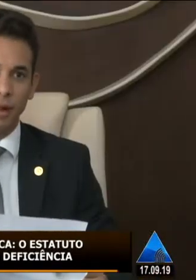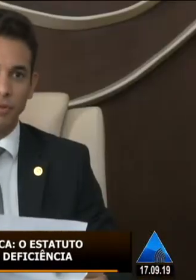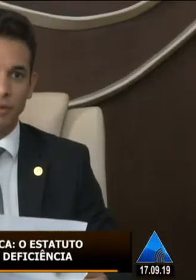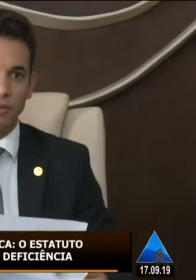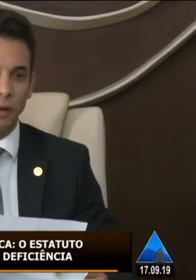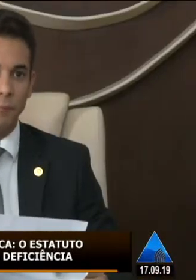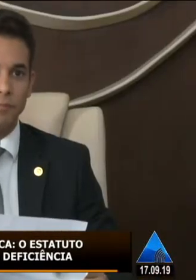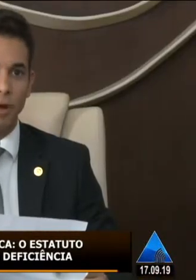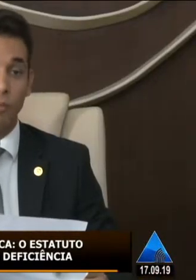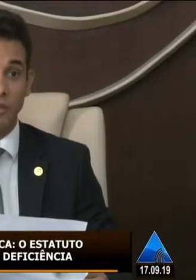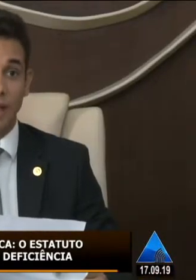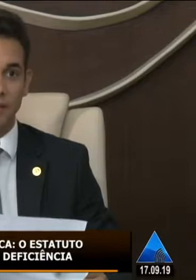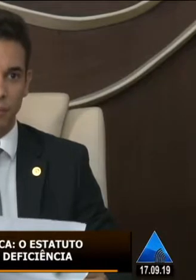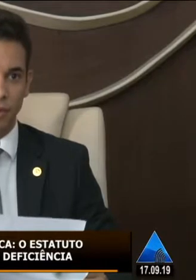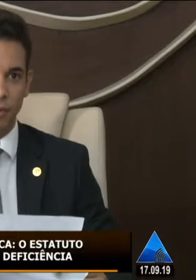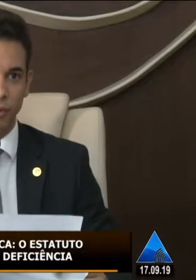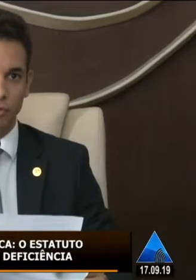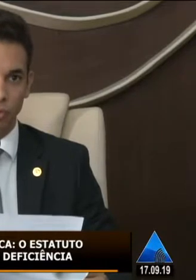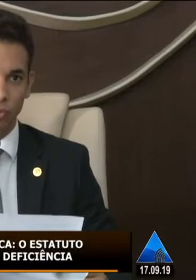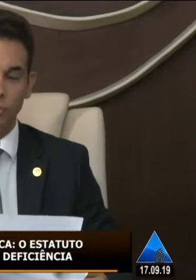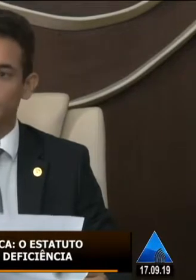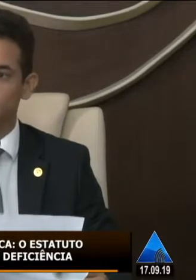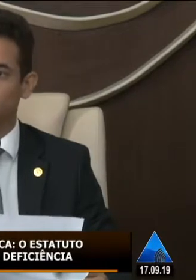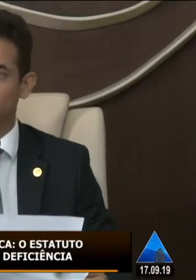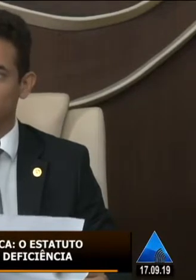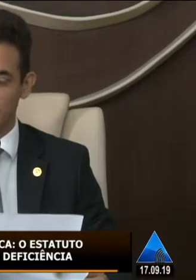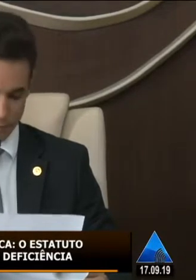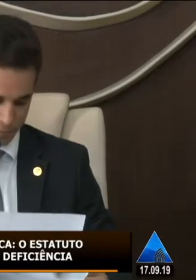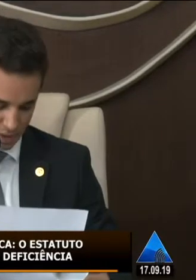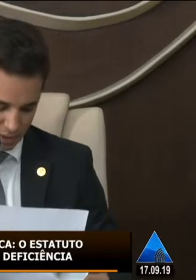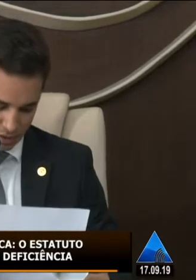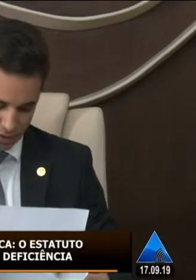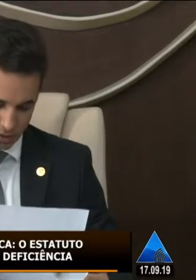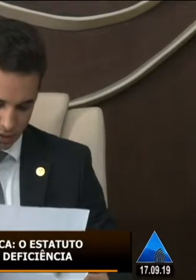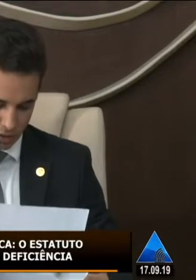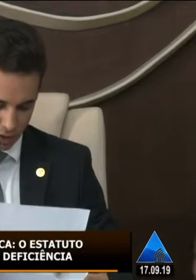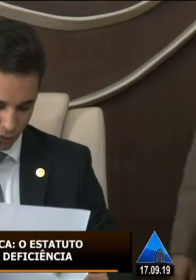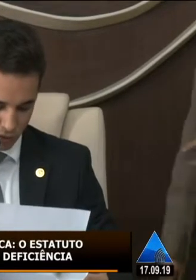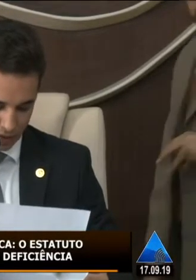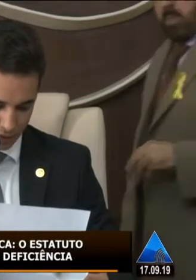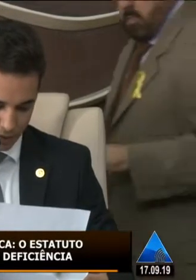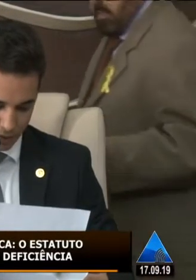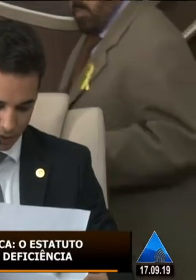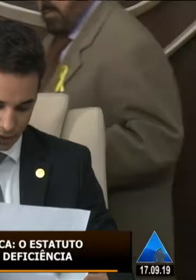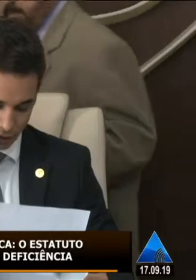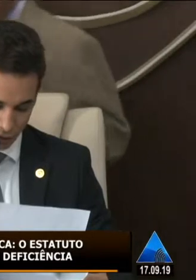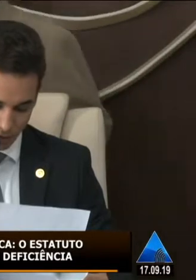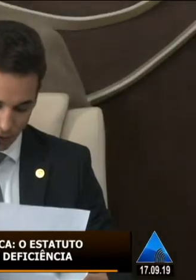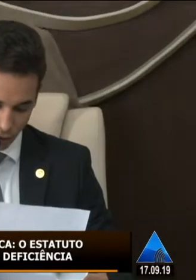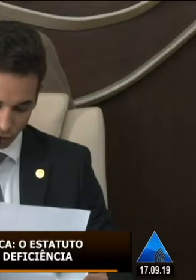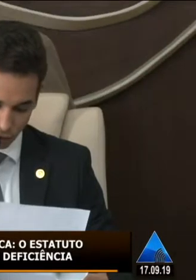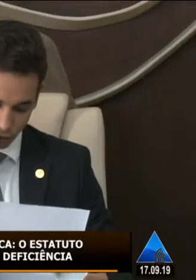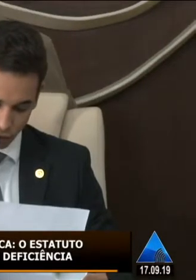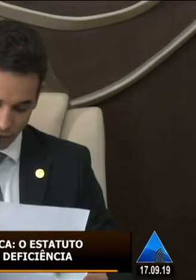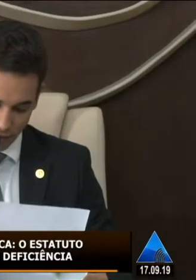a legislação, algumas ideias também para o nosso estatuto e para essa discussão aqui. E quero convidar também a diretora